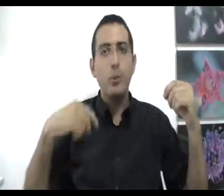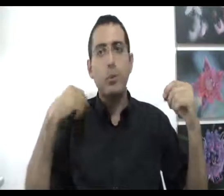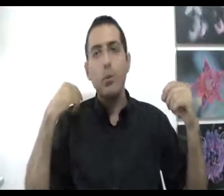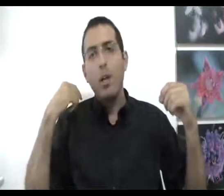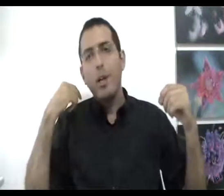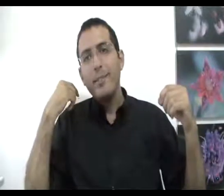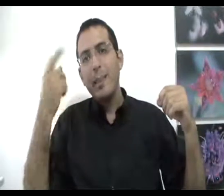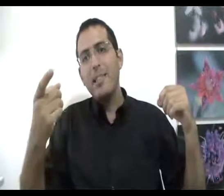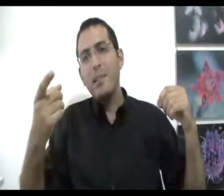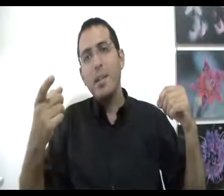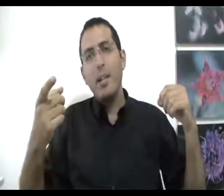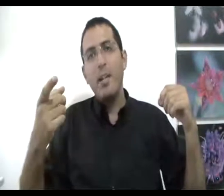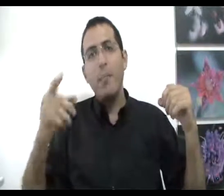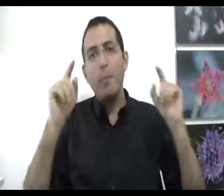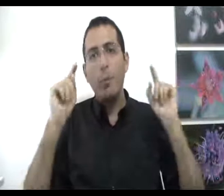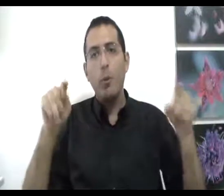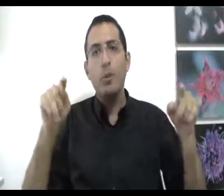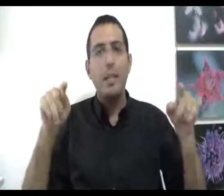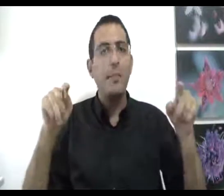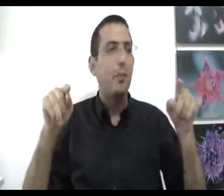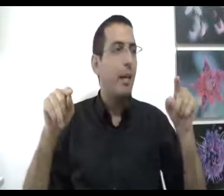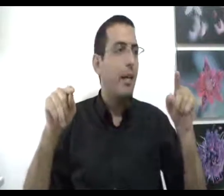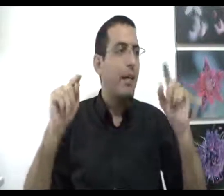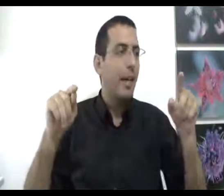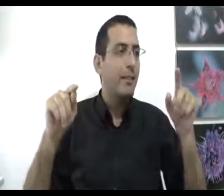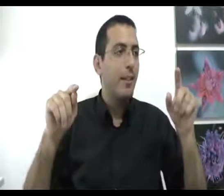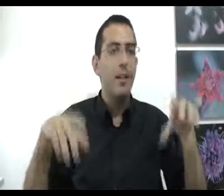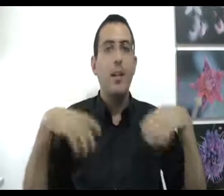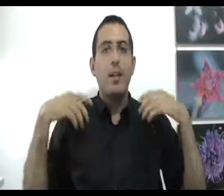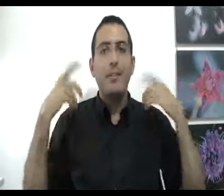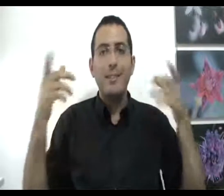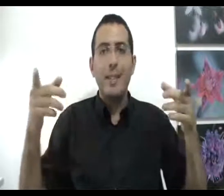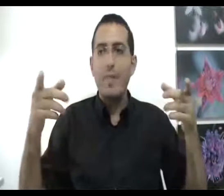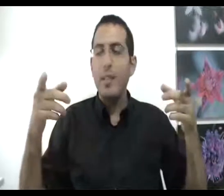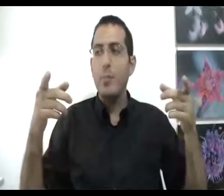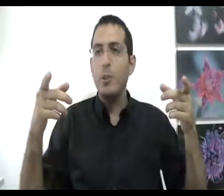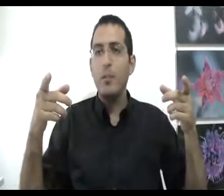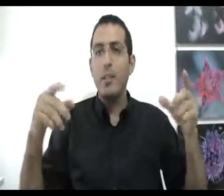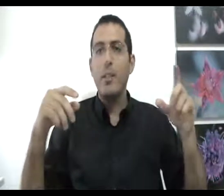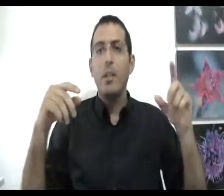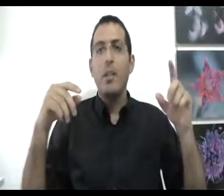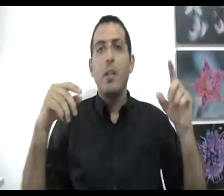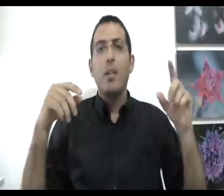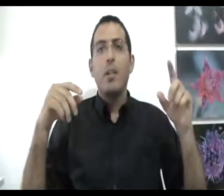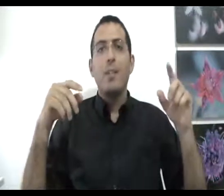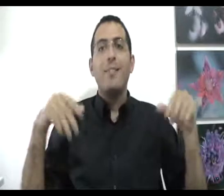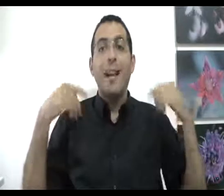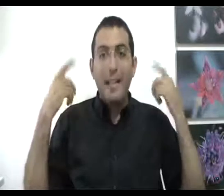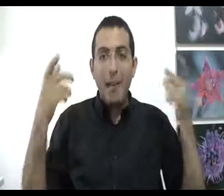פשוט שים את עצמך במקומו של האדם שבא להתייעץ איתך תנסה להבין את מה שהוא מבין אתה חייב